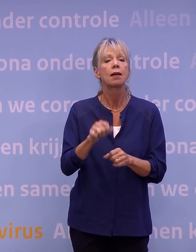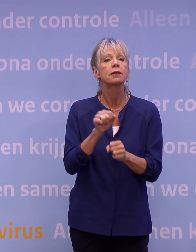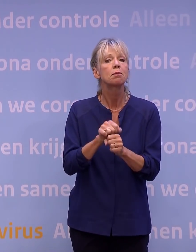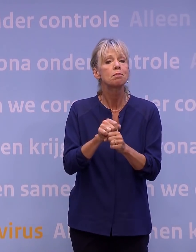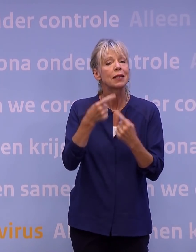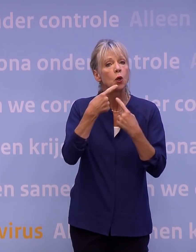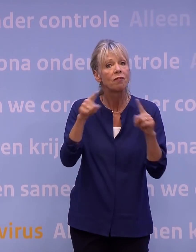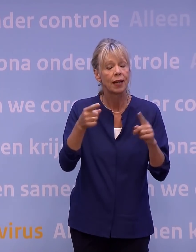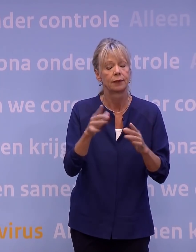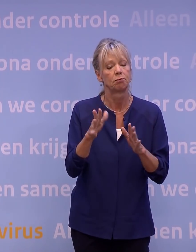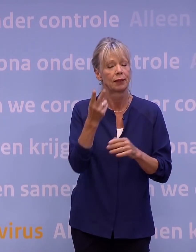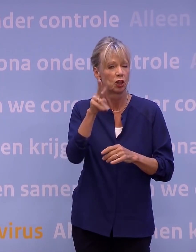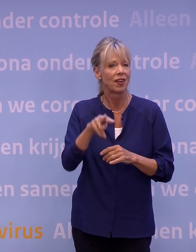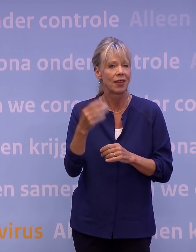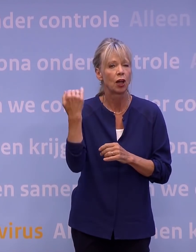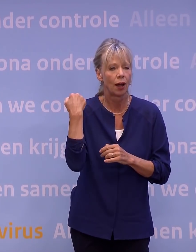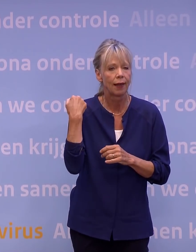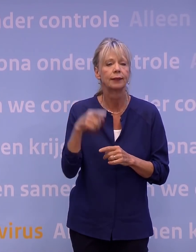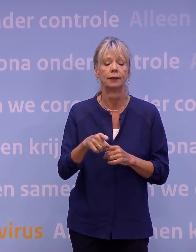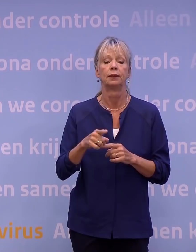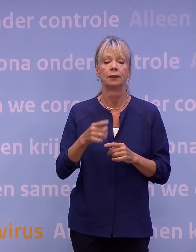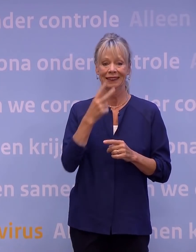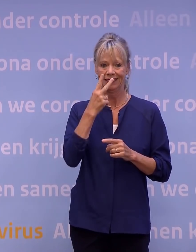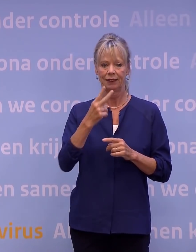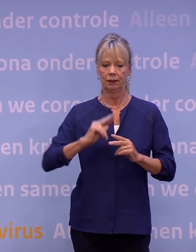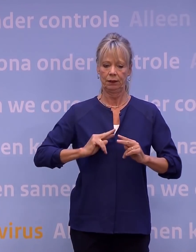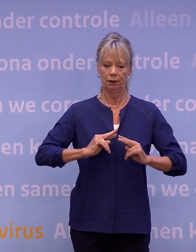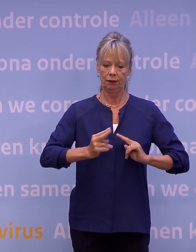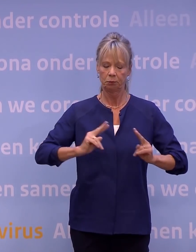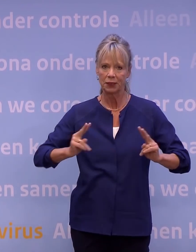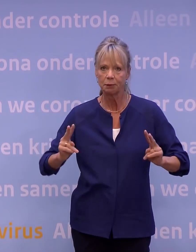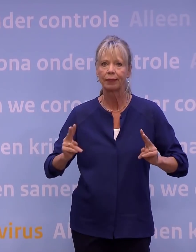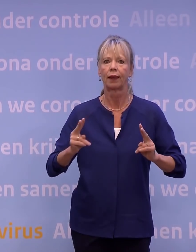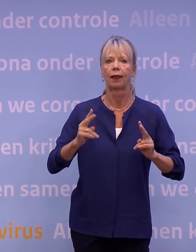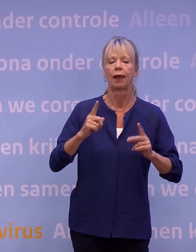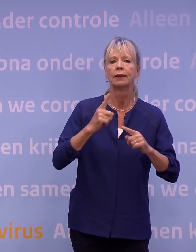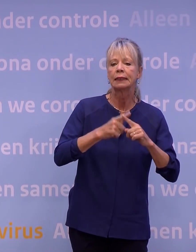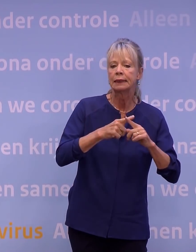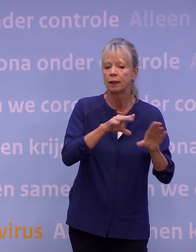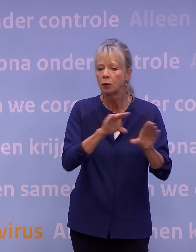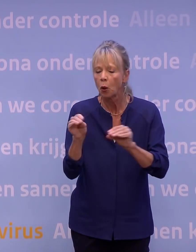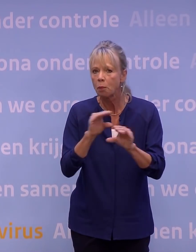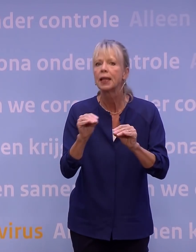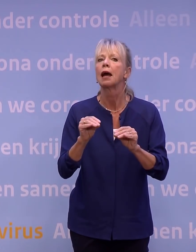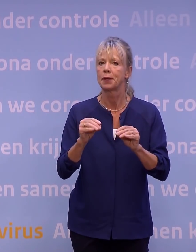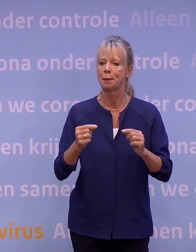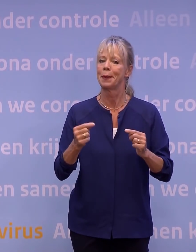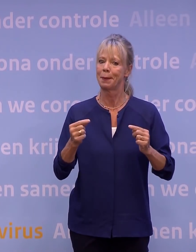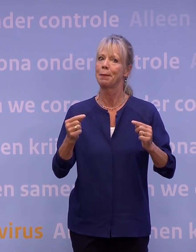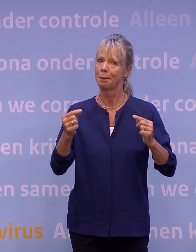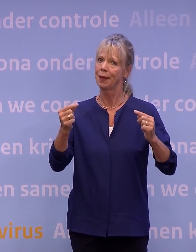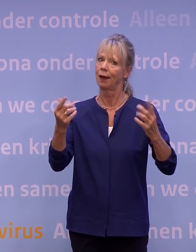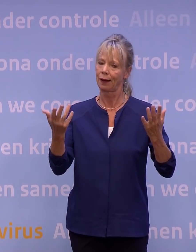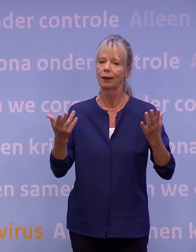weken geleden, zijn de aantallen besmettingen, maar ook ziekenhuisopname, verder toegenomen. Het